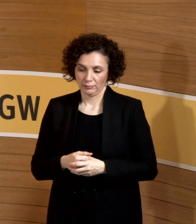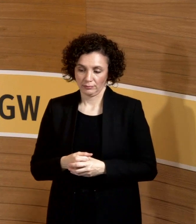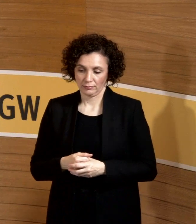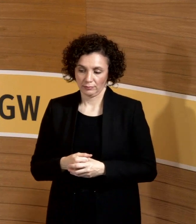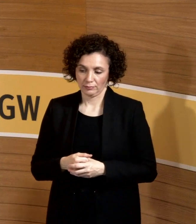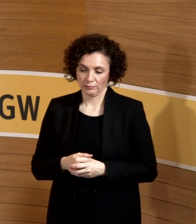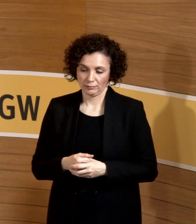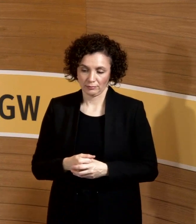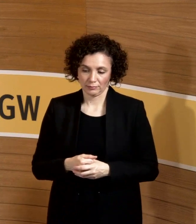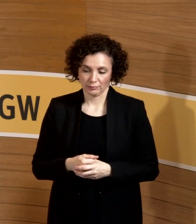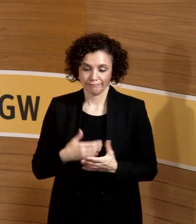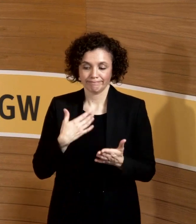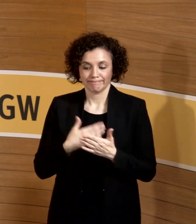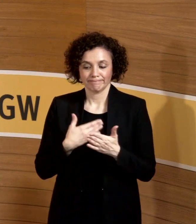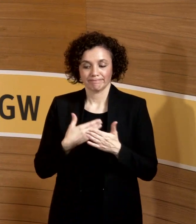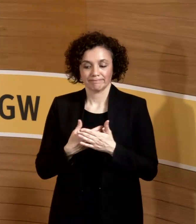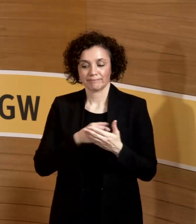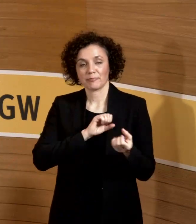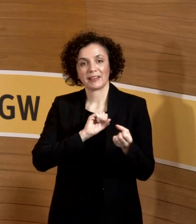Varizellen, also Windpocken.